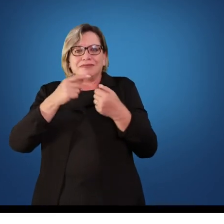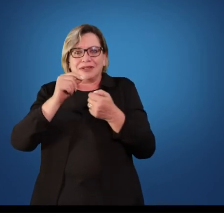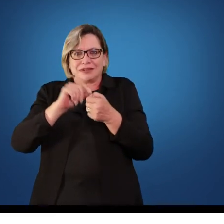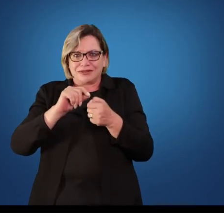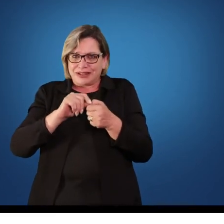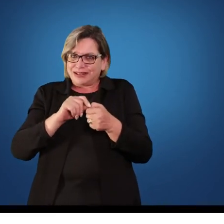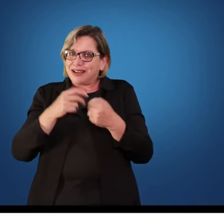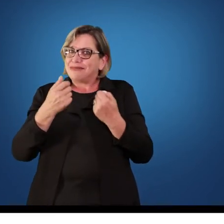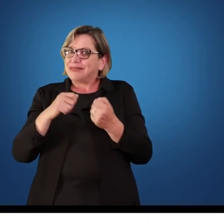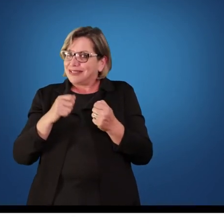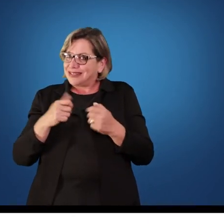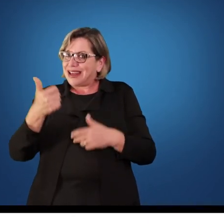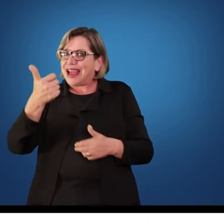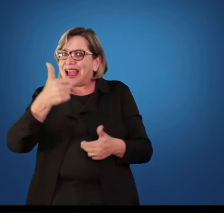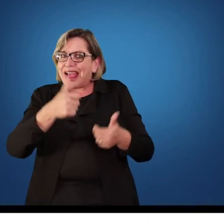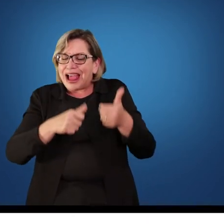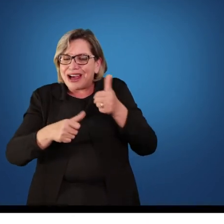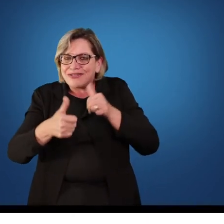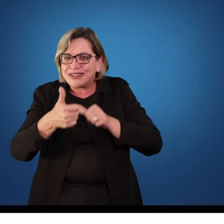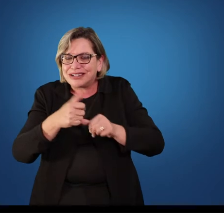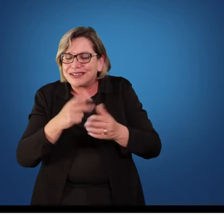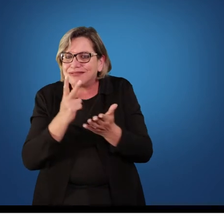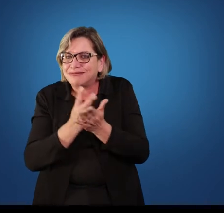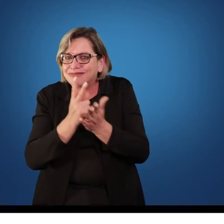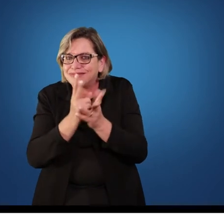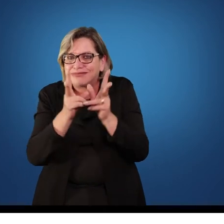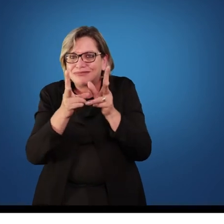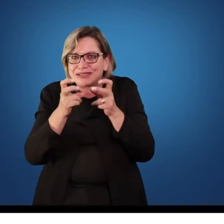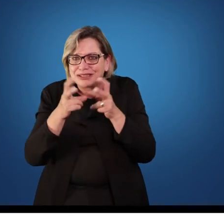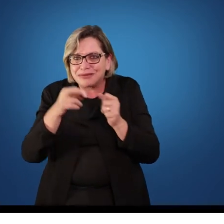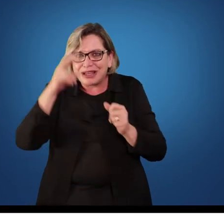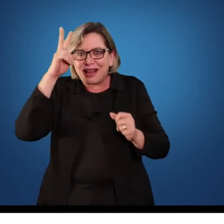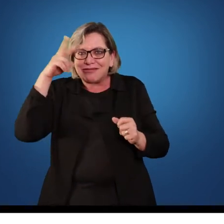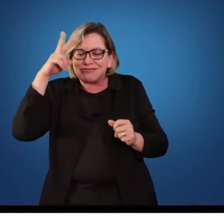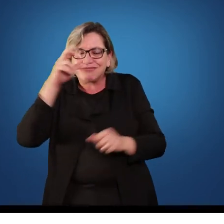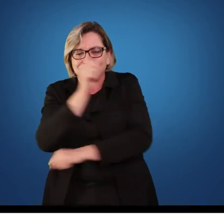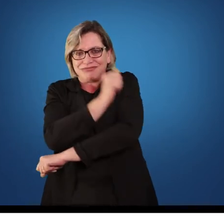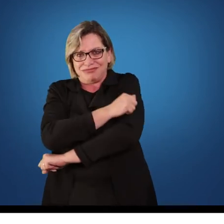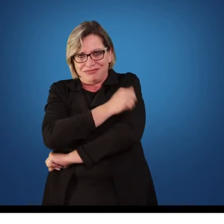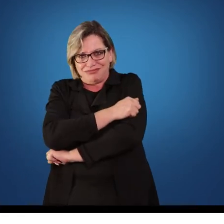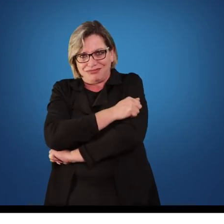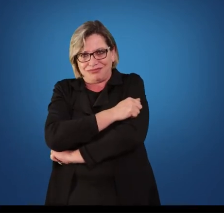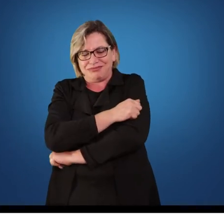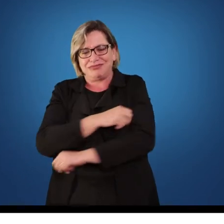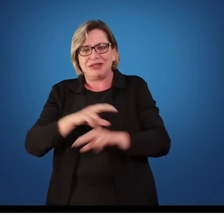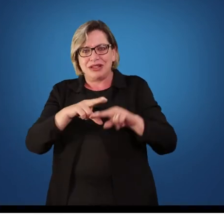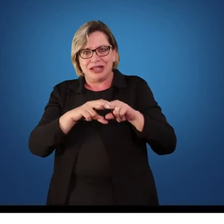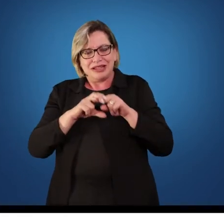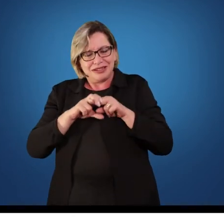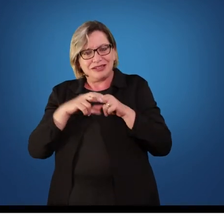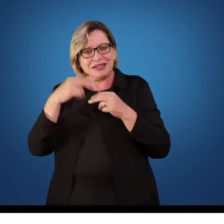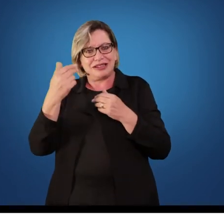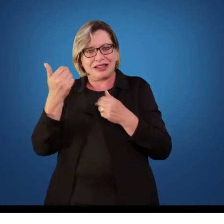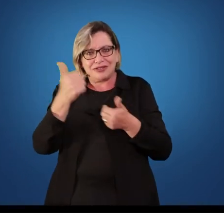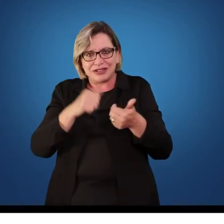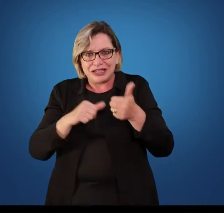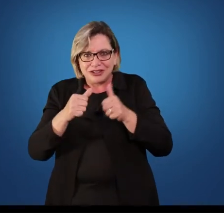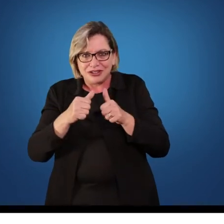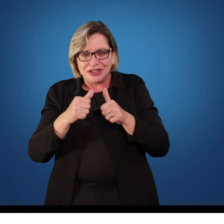essa é uma avaliação que deve ser levada em conta sempre, o histórico do aluno. Então, as nossas avaliações, elas devem ser individualizadas, dentro